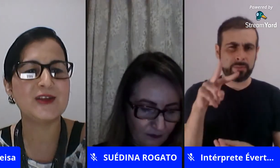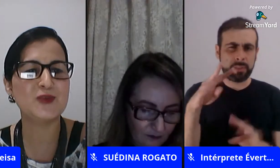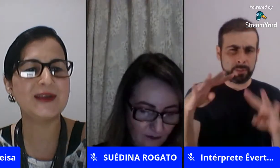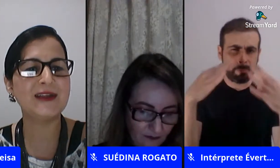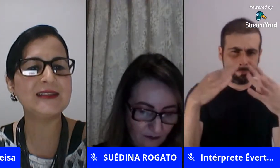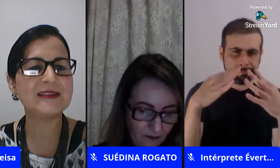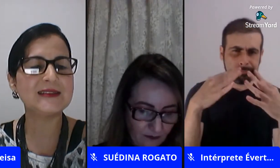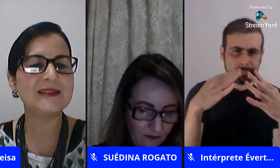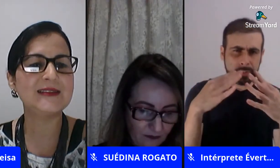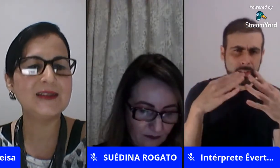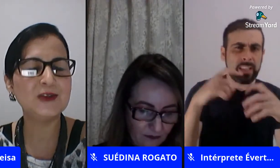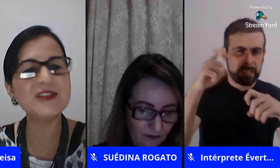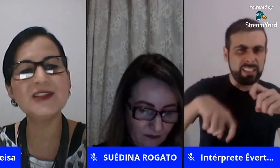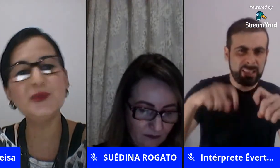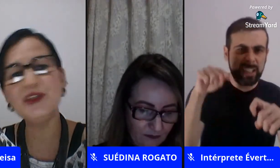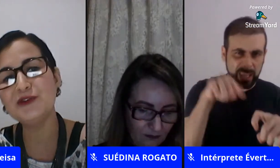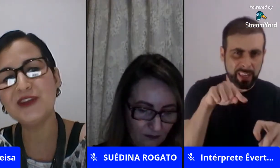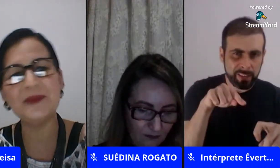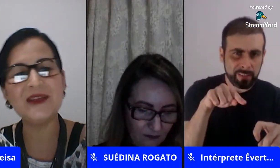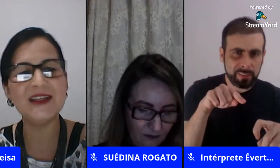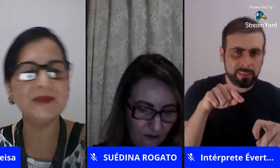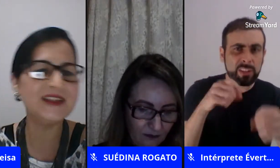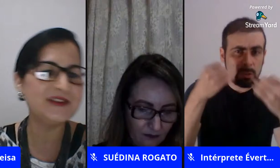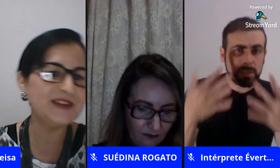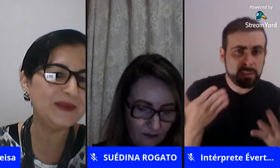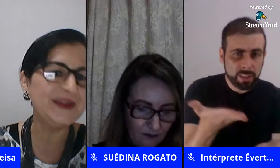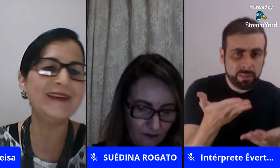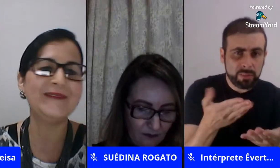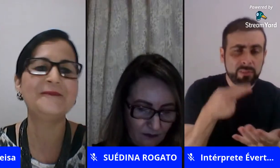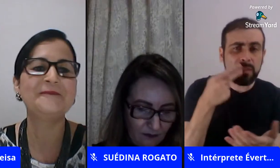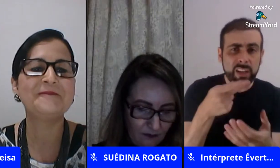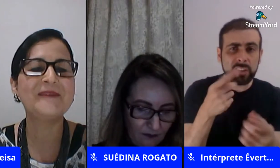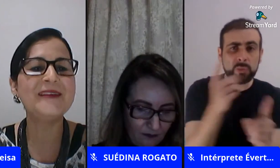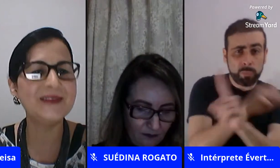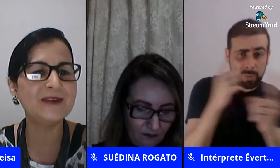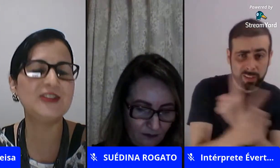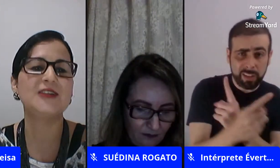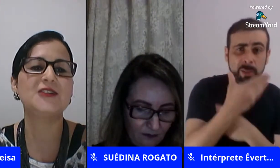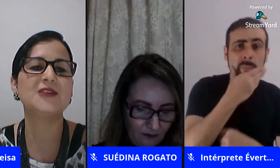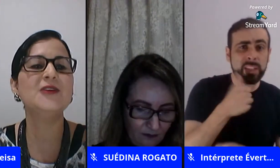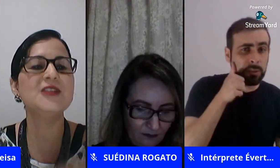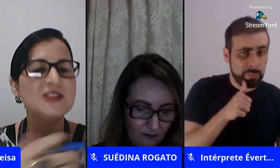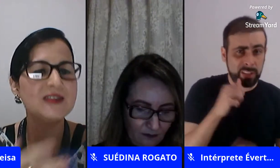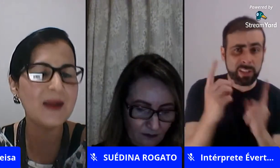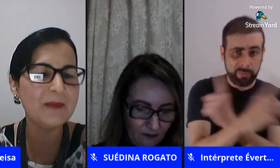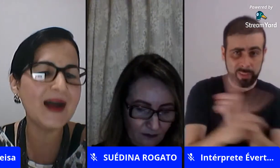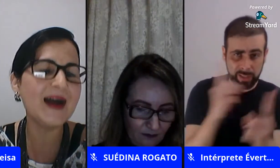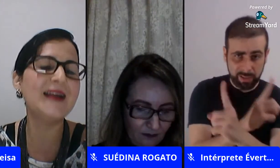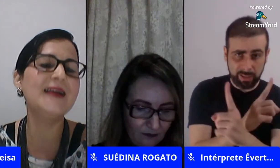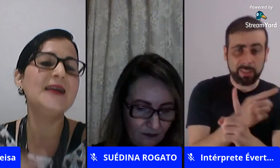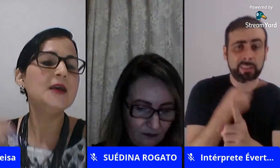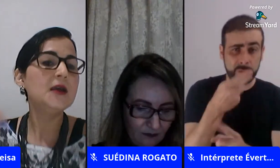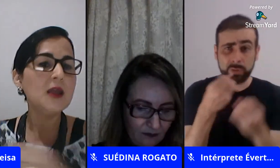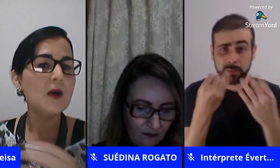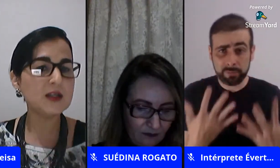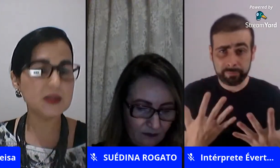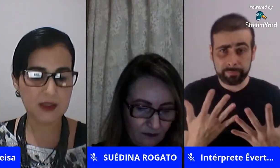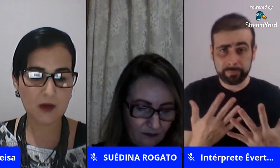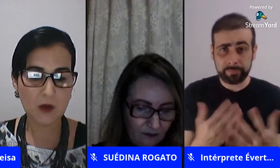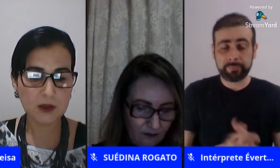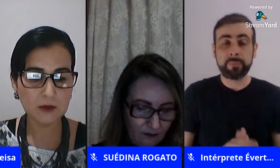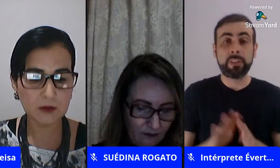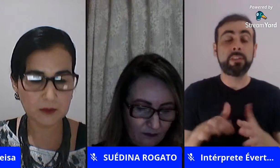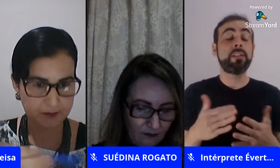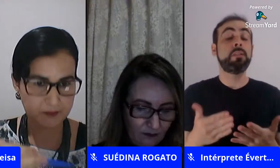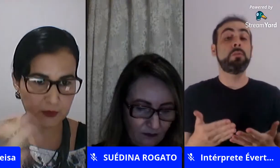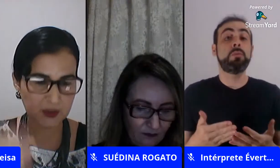ensinando sexo para criança eu estou ensinando menino virar menino e menina virar menino então gente quando a gente trabalha e eu acho